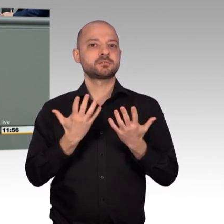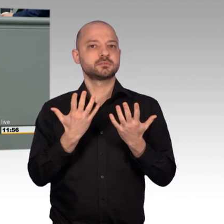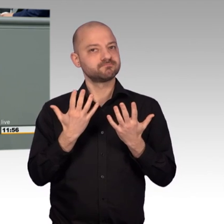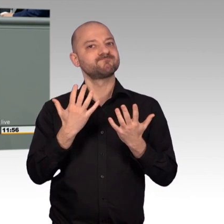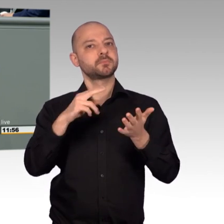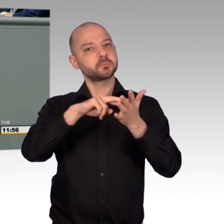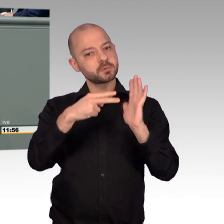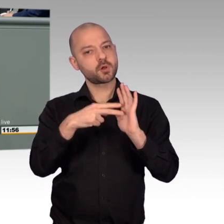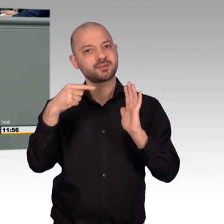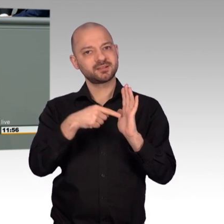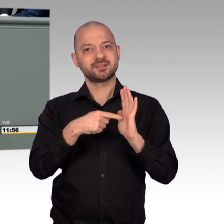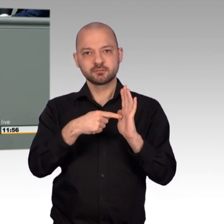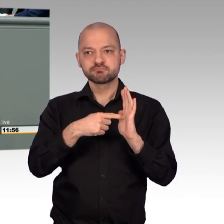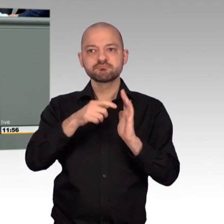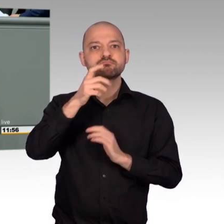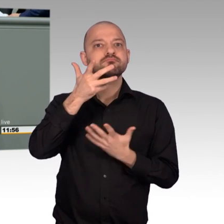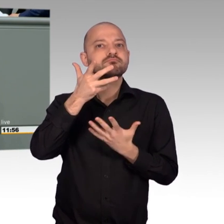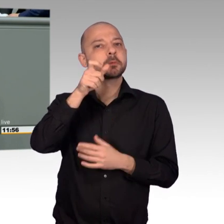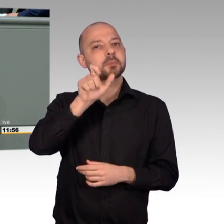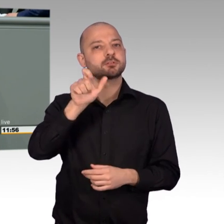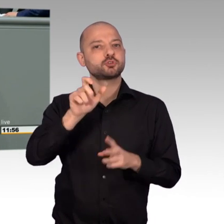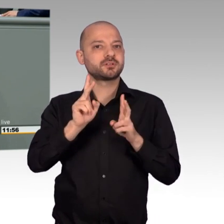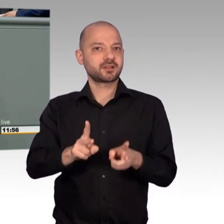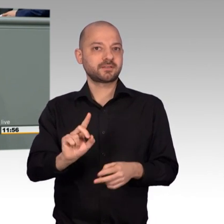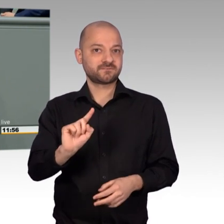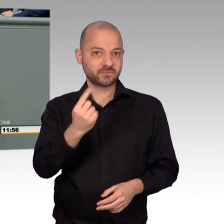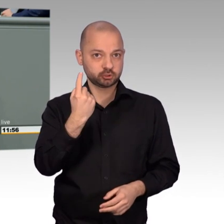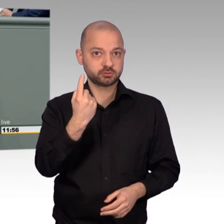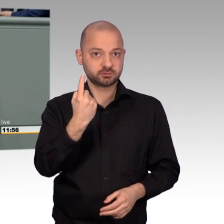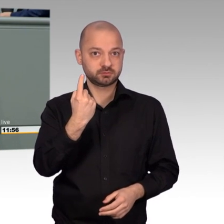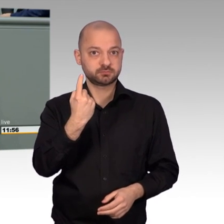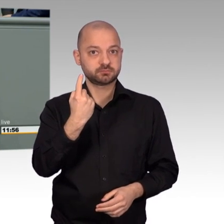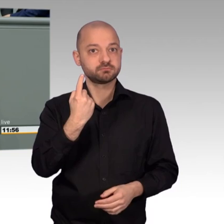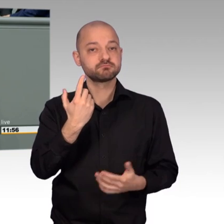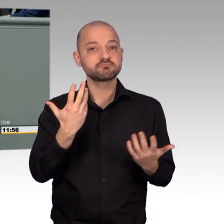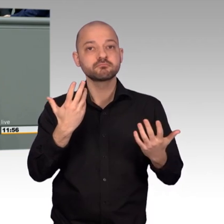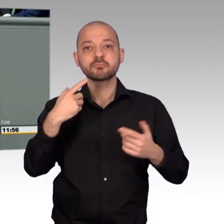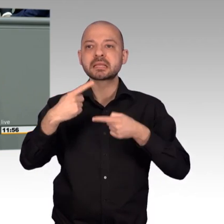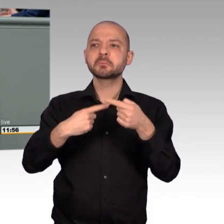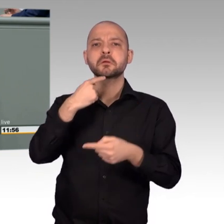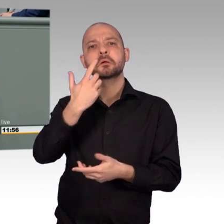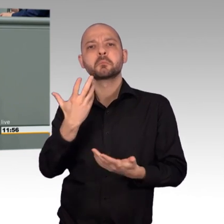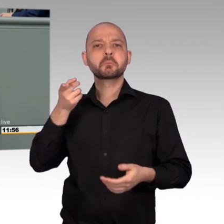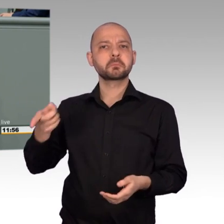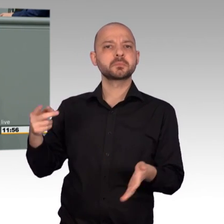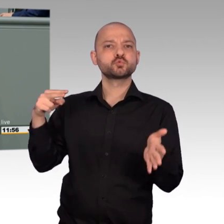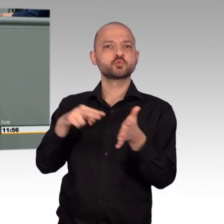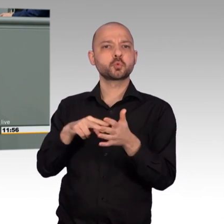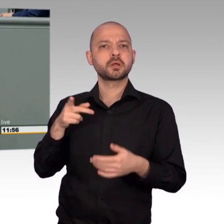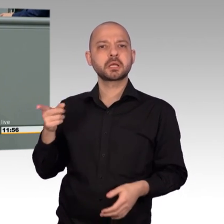Nun rollen zu allem Übel noch Erdogans Panzer völkerrechtswidrig in Syrien ein, um die Kurden in Nordsyrien zu bekämpfen. Weder